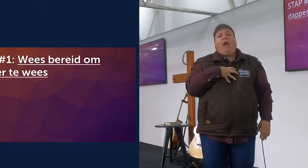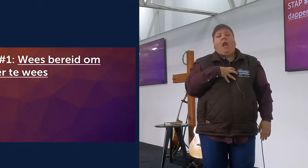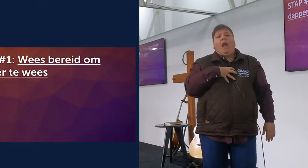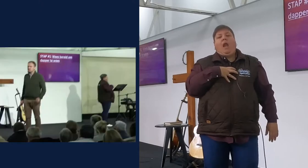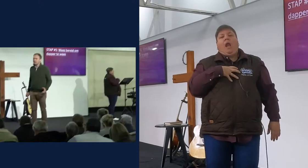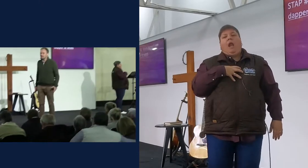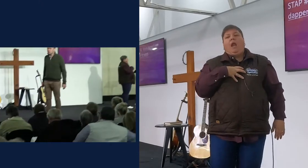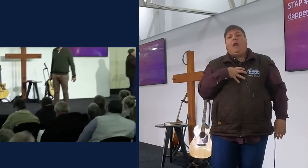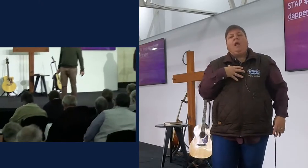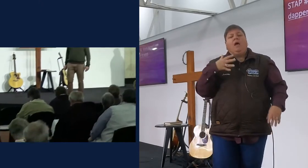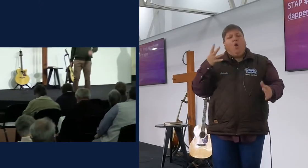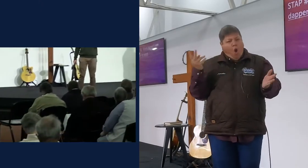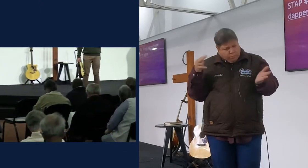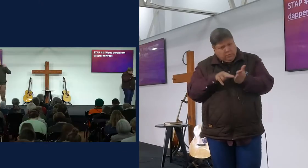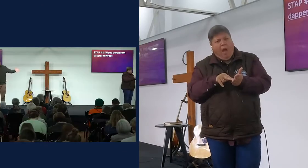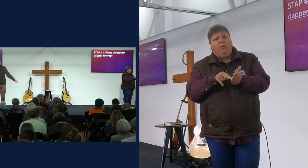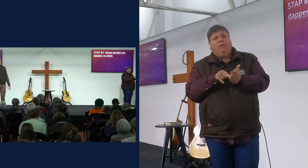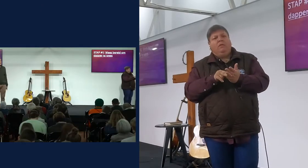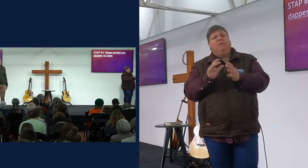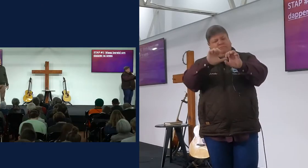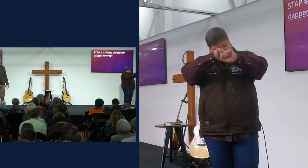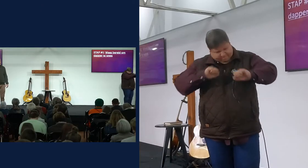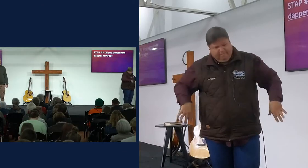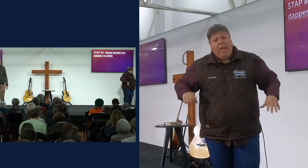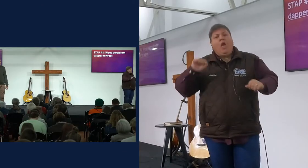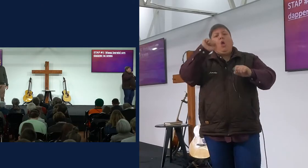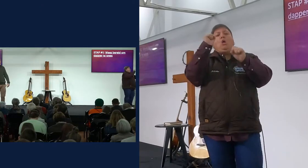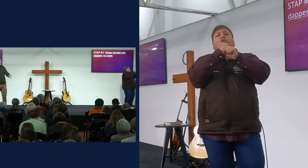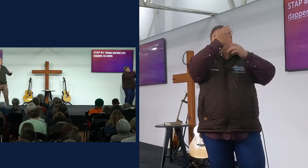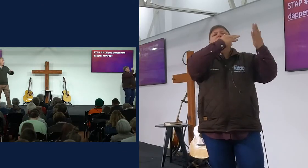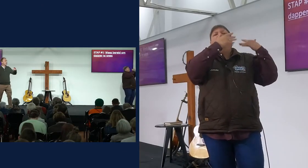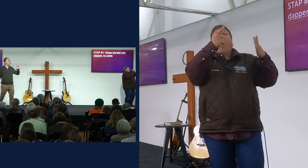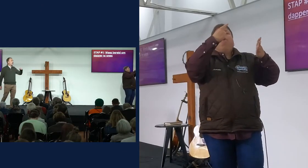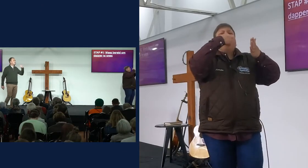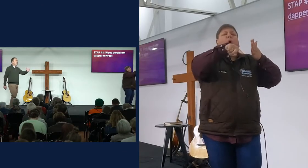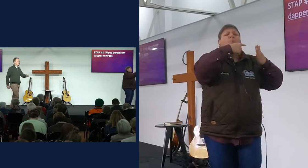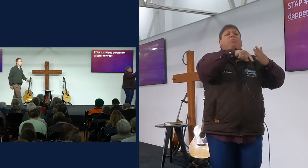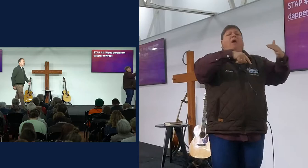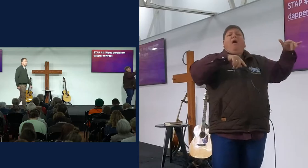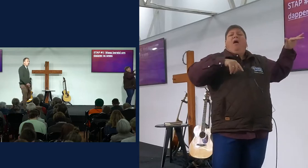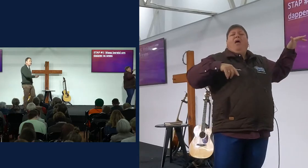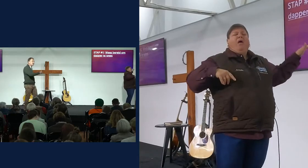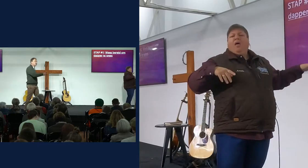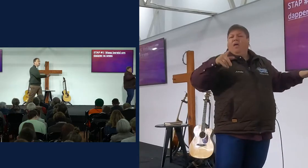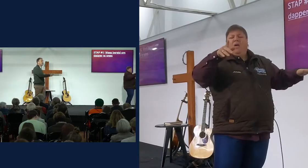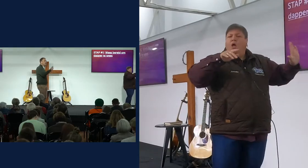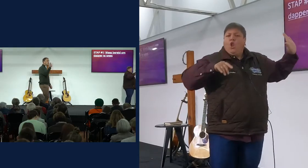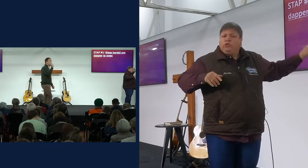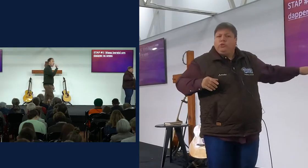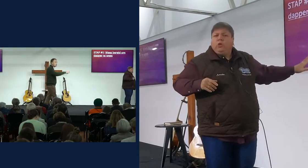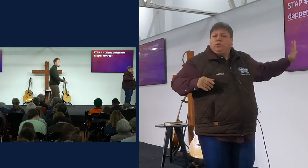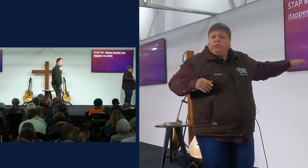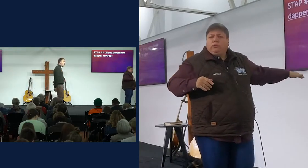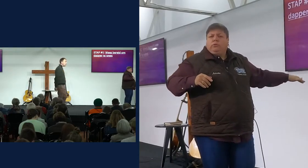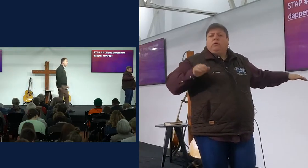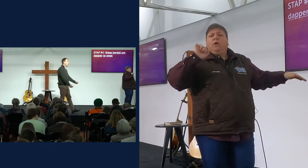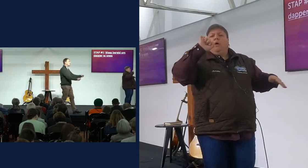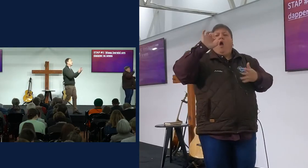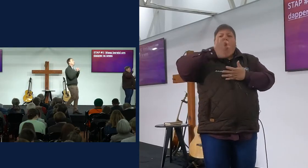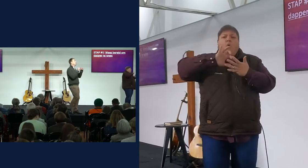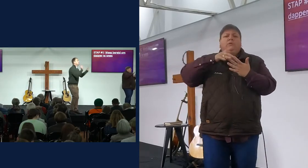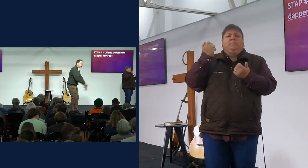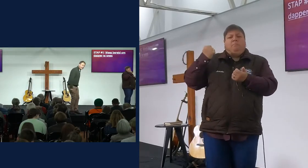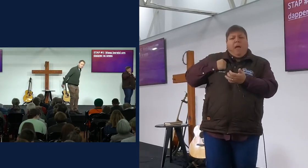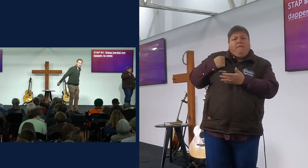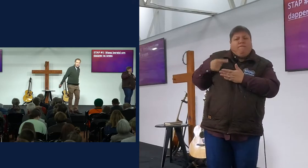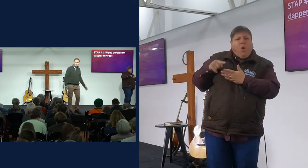op te staan wees bereid om op te staan dalk is jou geskiernis dalk het jy dalk het jy dalk paar geraamtes dalk is het nie foute wat jy ouders gemaakt het nie dalk